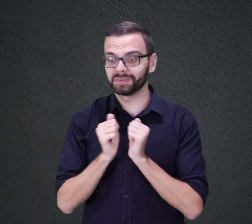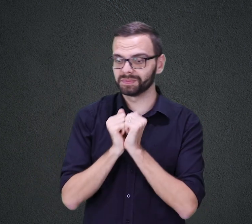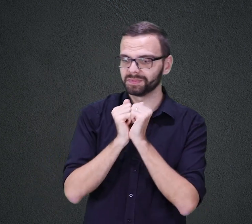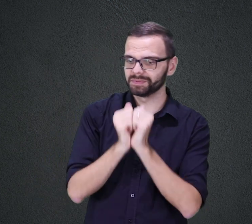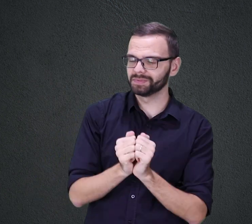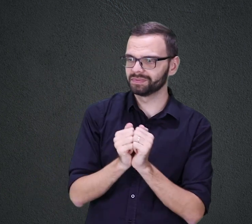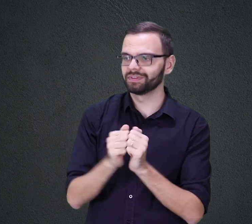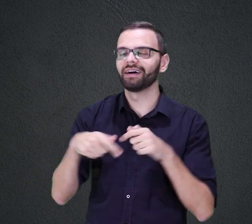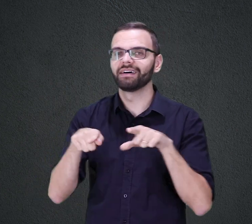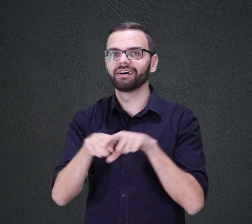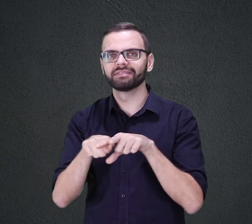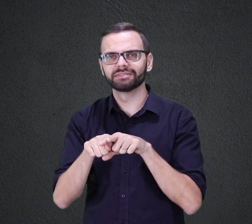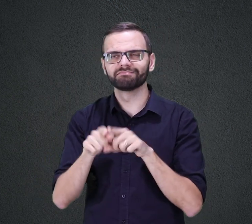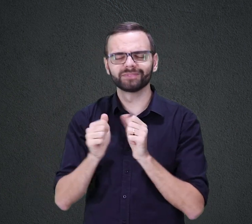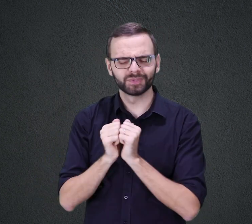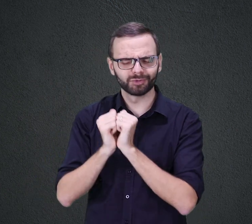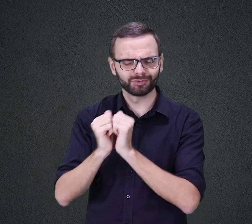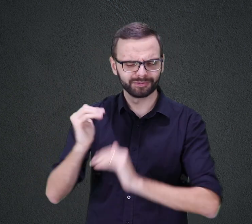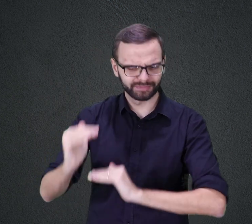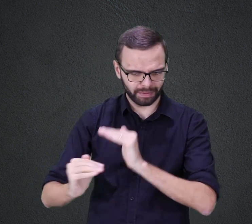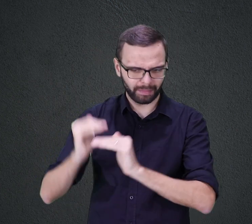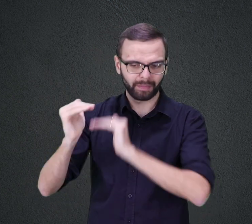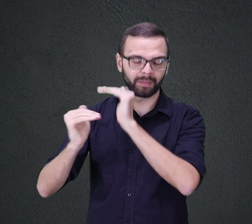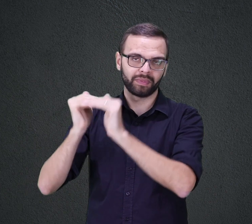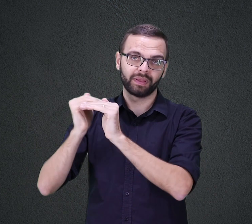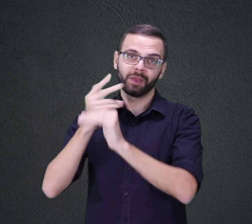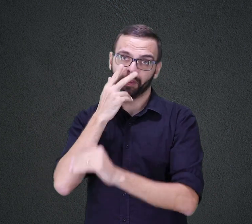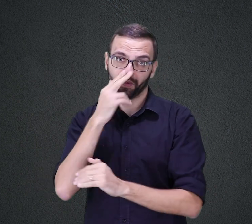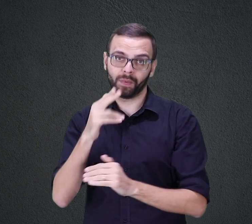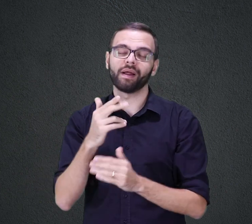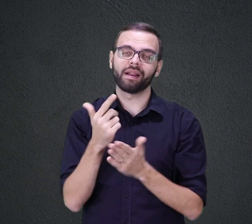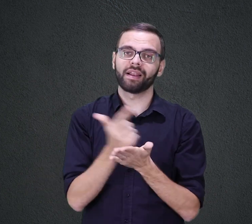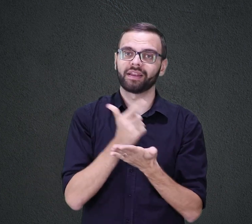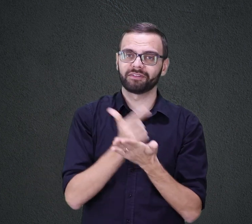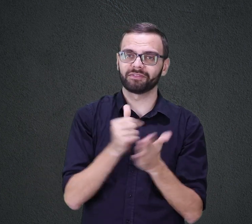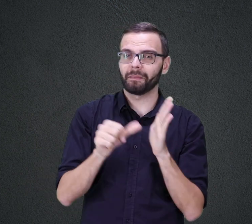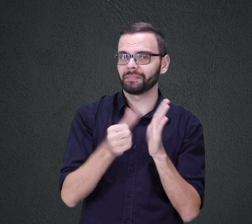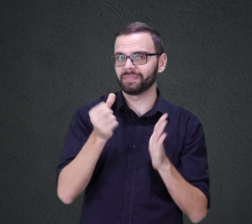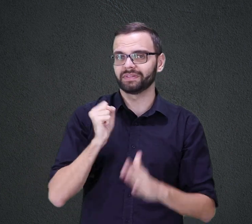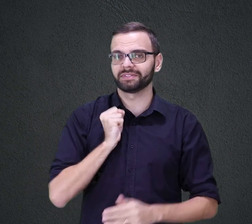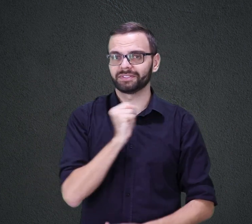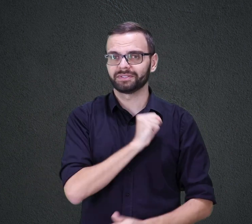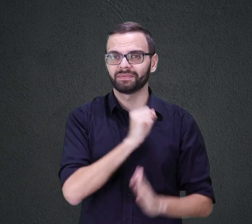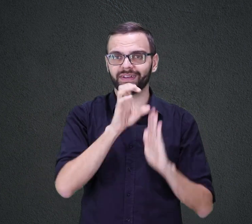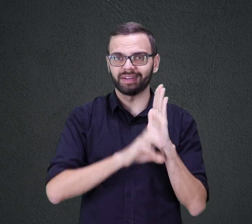E ACOMPANHAR SEU CRECIMENTO COMO ESTÁ NO PRIMEIRO LIVRO DE SAMUEL CAPÍTULO 1 VERSÍCULO 28